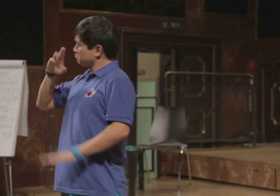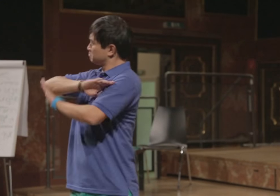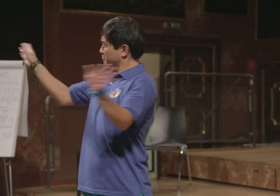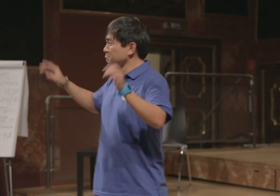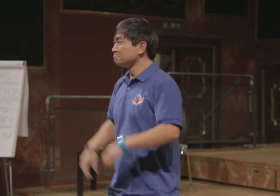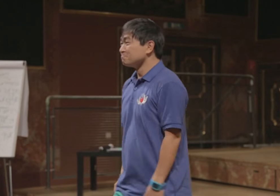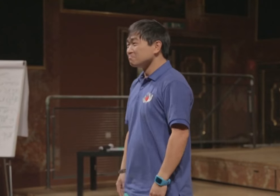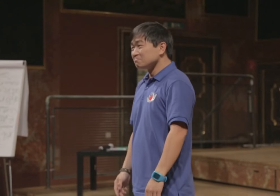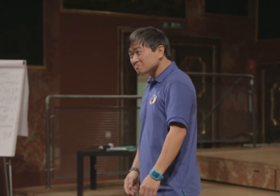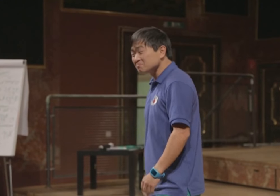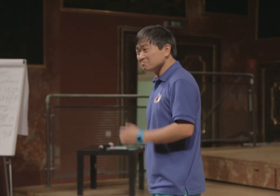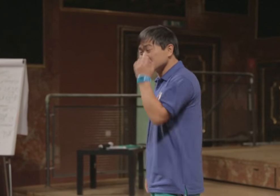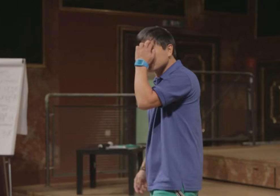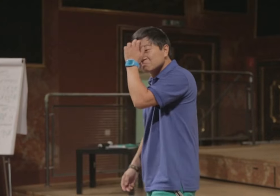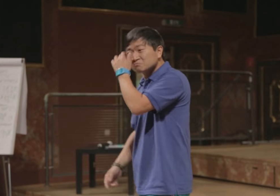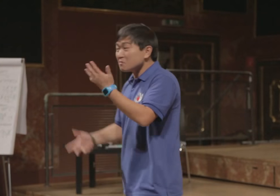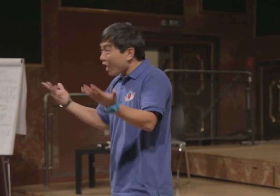Am Ende wird auch klar werden, warum ich aufgehört habe zu rauchen.